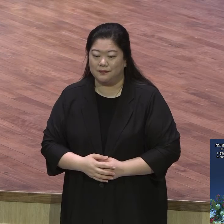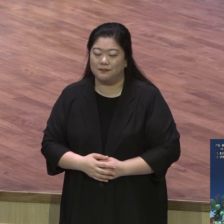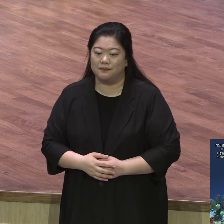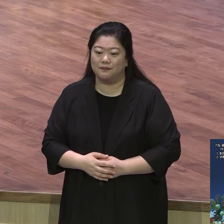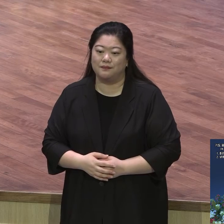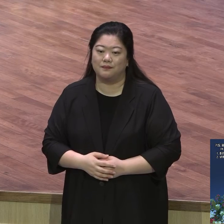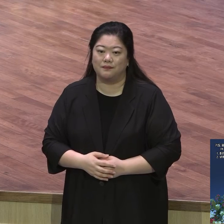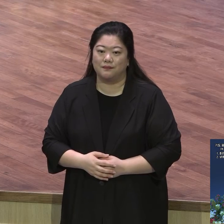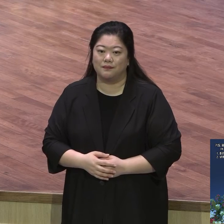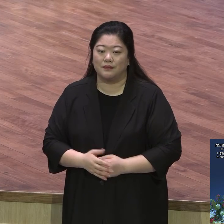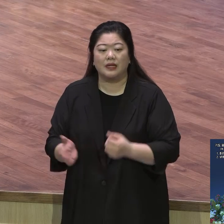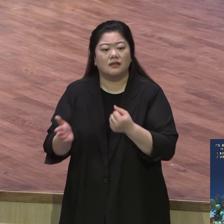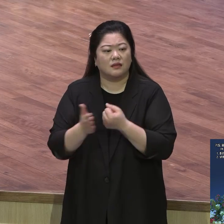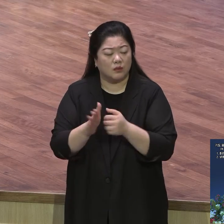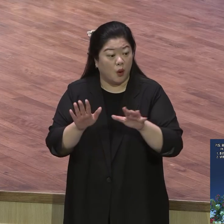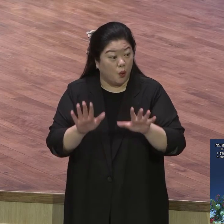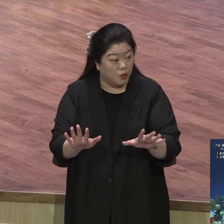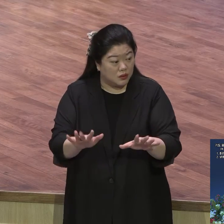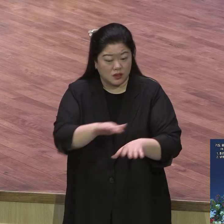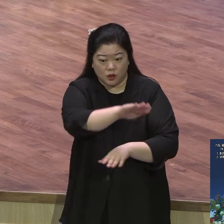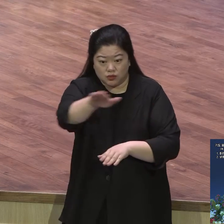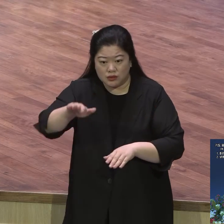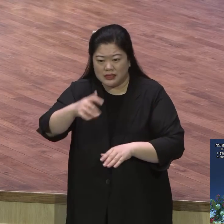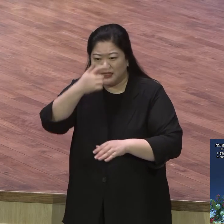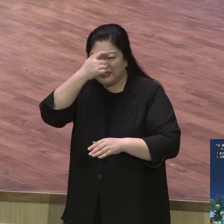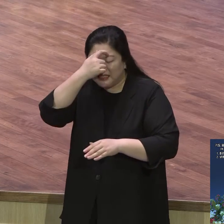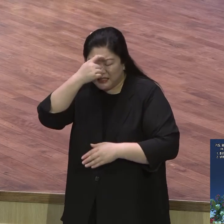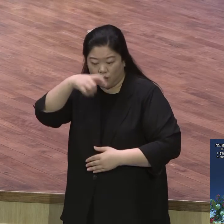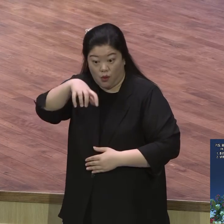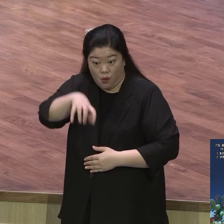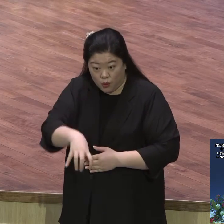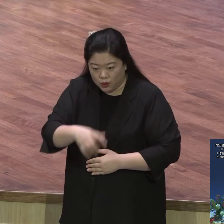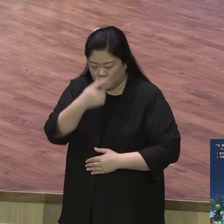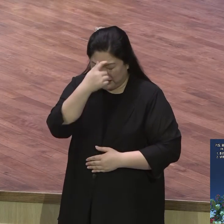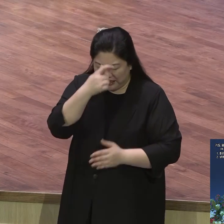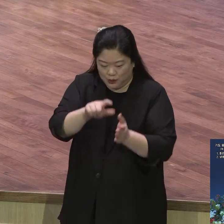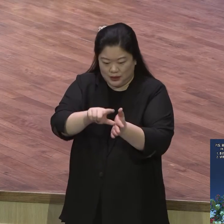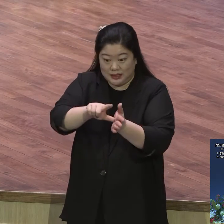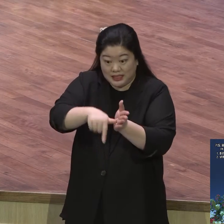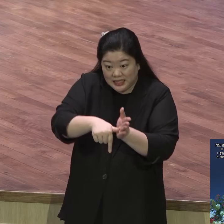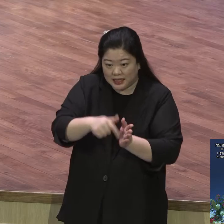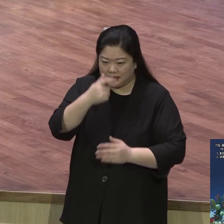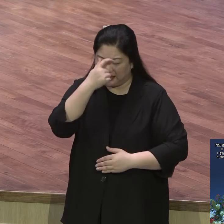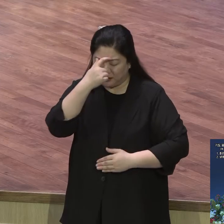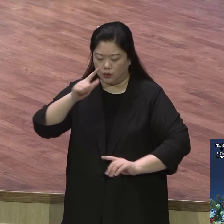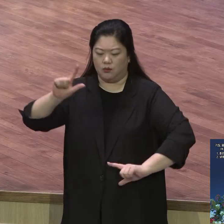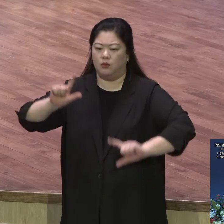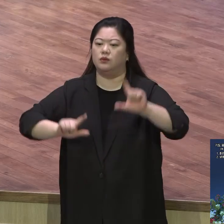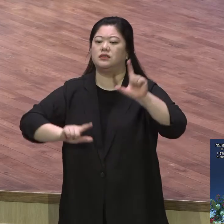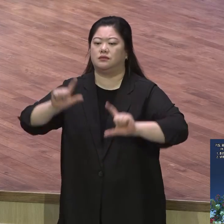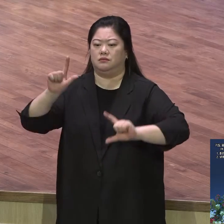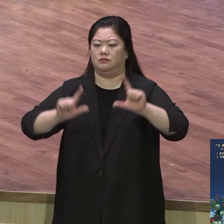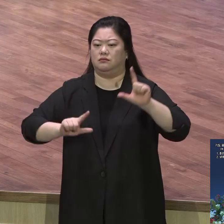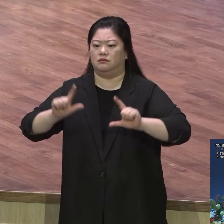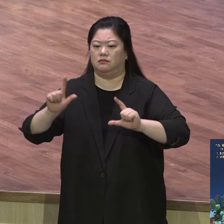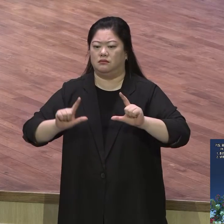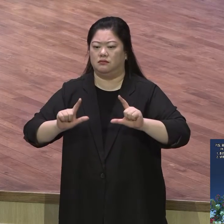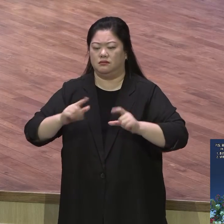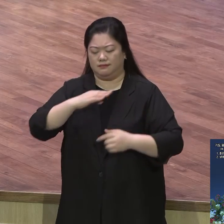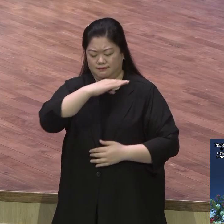자리가 기도해야 될 자리 기도해야 될 시간 기도할 자세 이걸 제일 먼저 가져라 기도 기도를